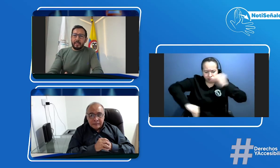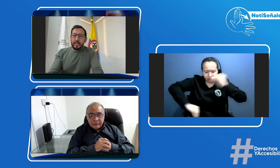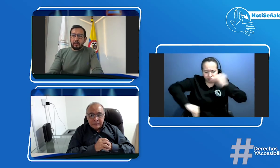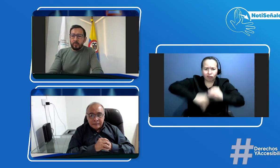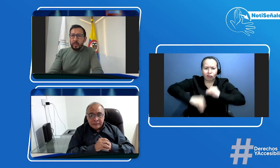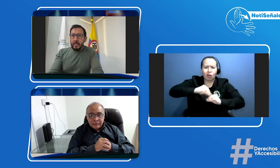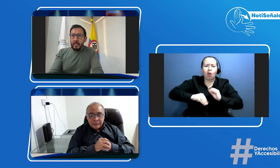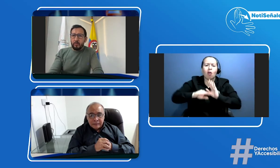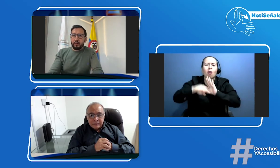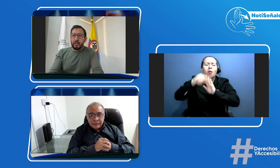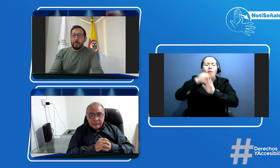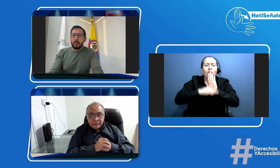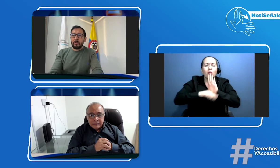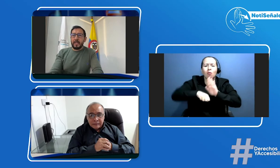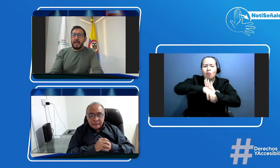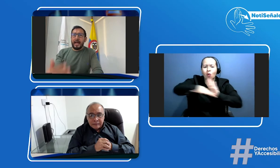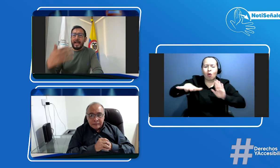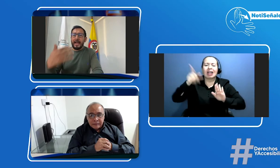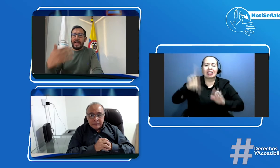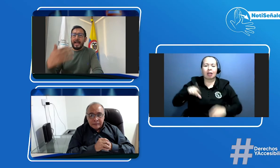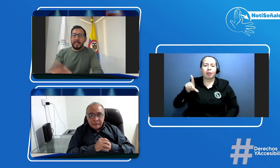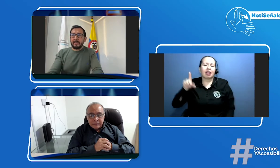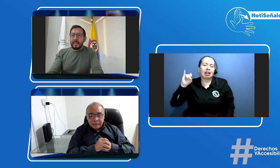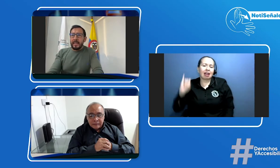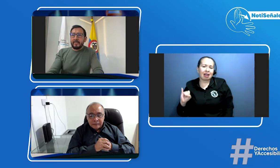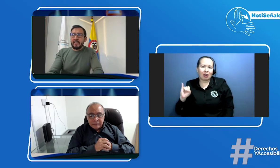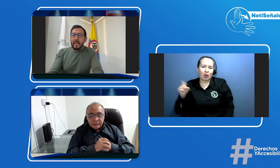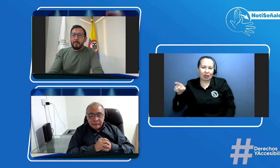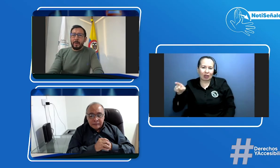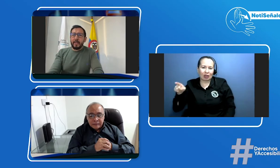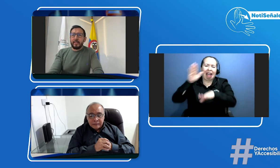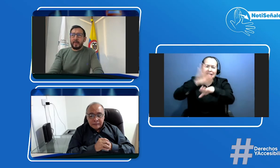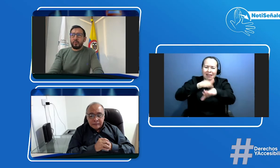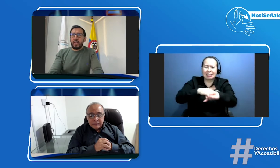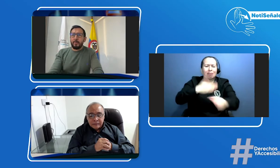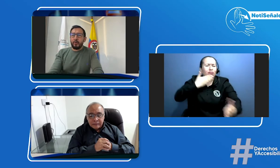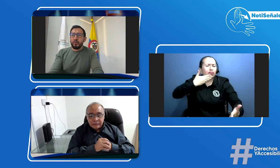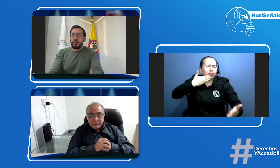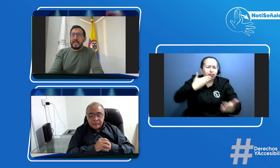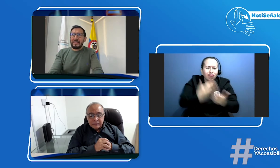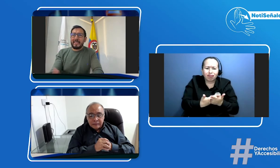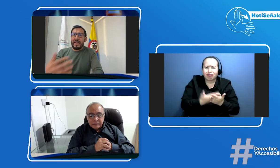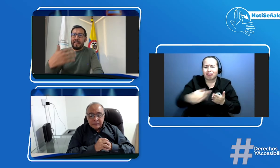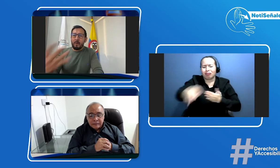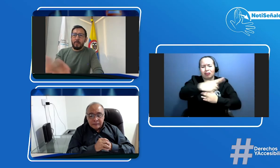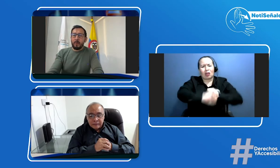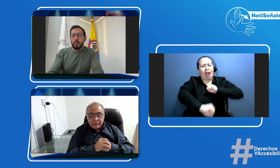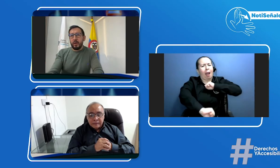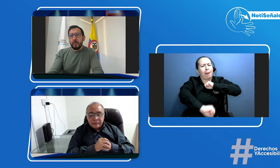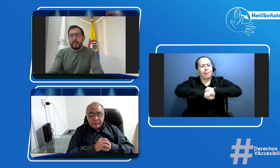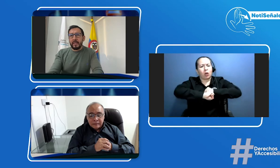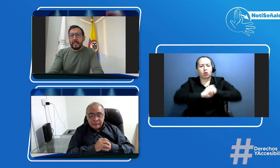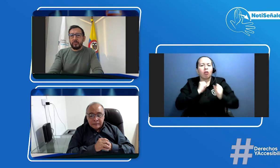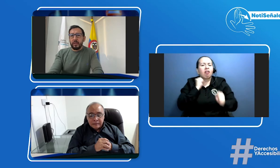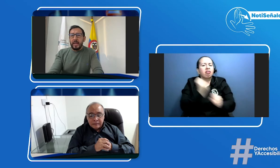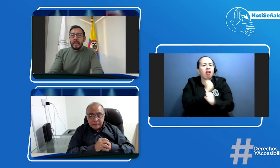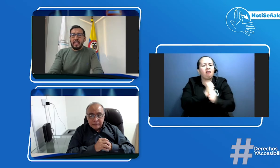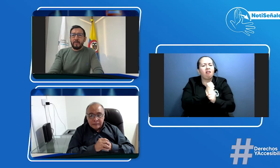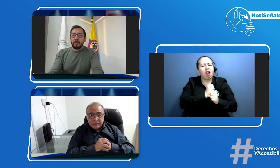director Luis Cali Pelota agradecerles siempre digamos el apoyo y el trabajo mancomunado que se ha hecho y efectivamente